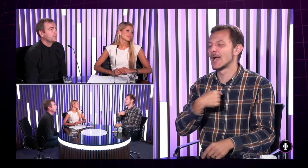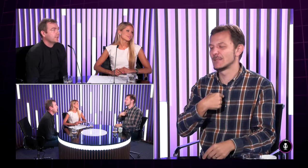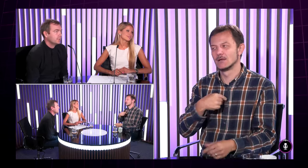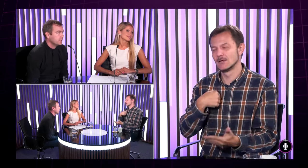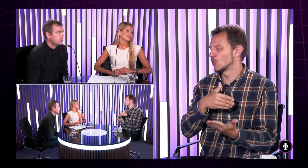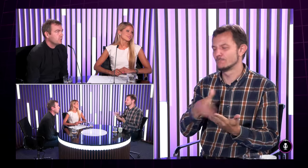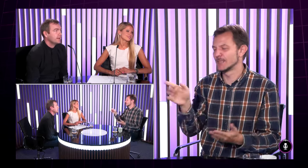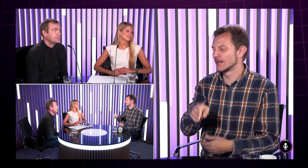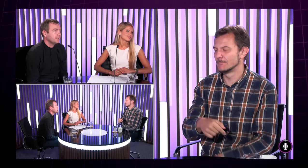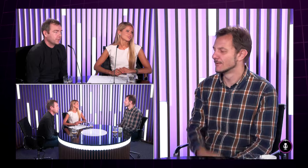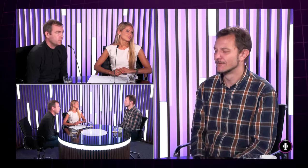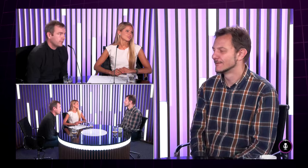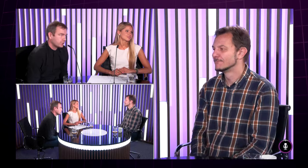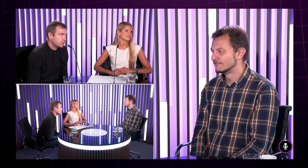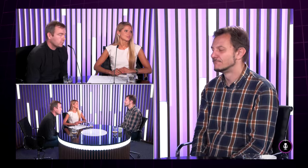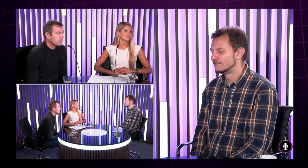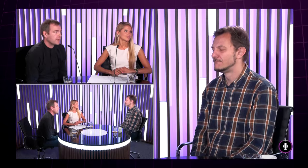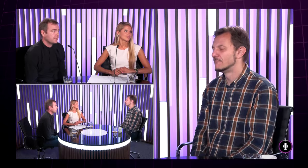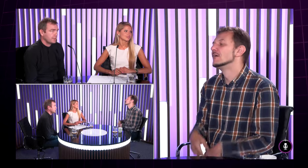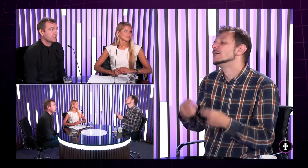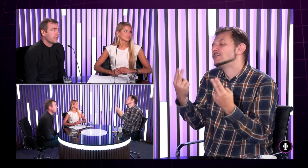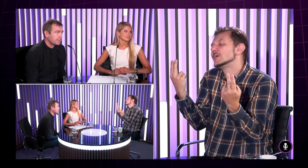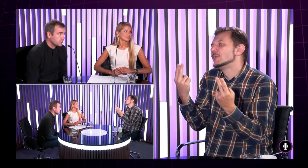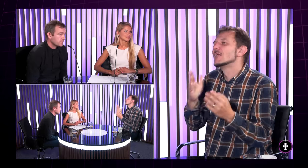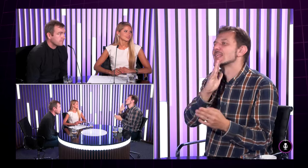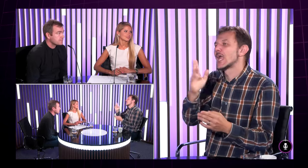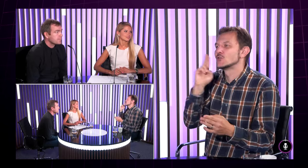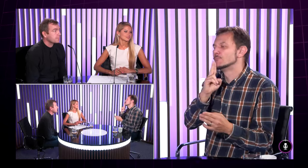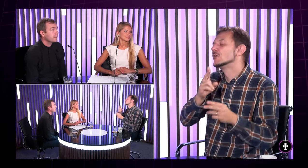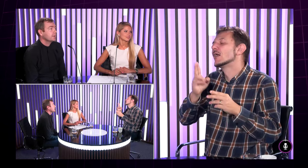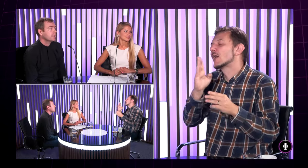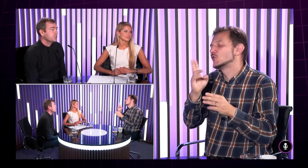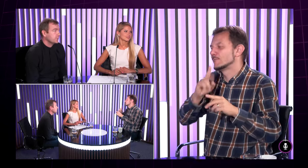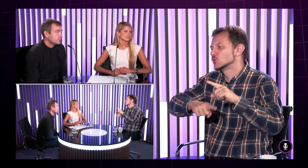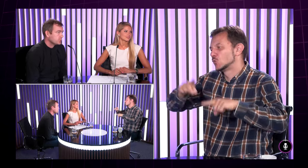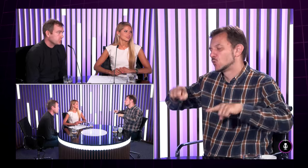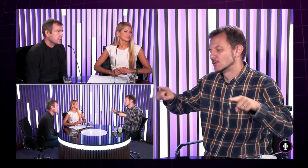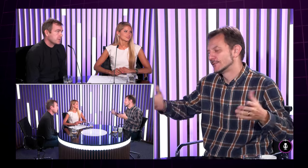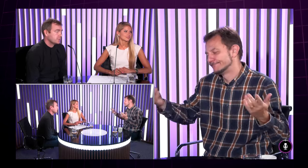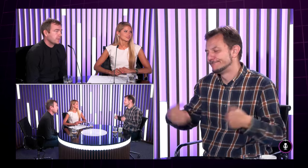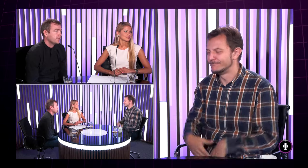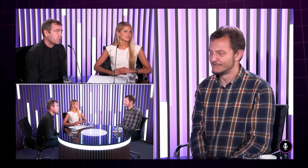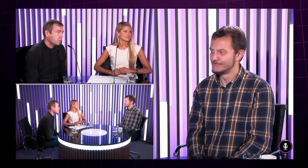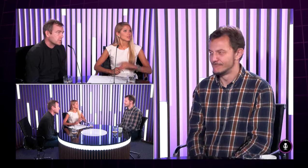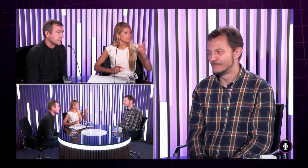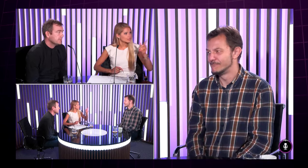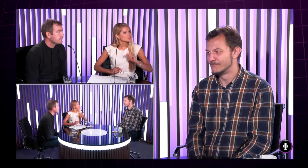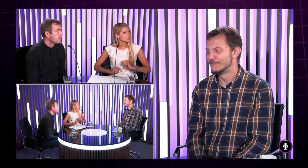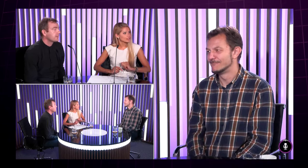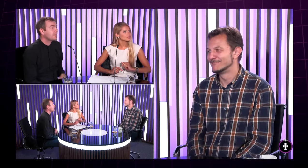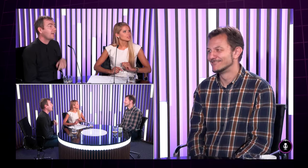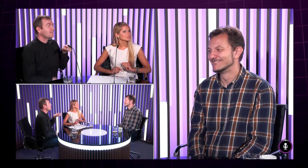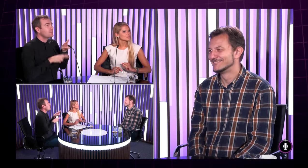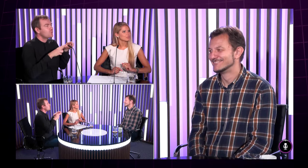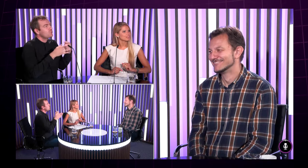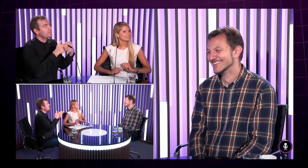ale nie nie je to dobré aby niekto povedal že ty to urob za mňa ty to napíš každý nepočujúci samozrejme je rôzny vy ste